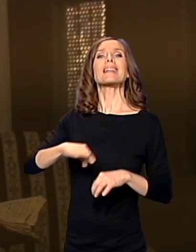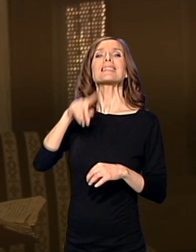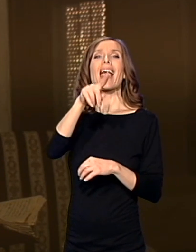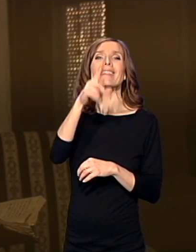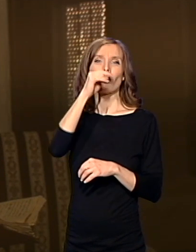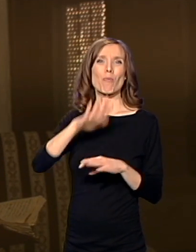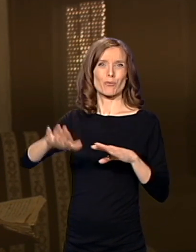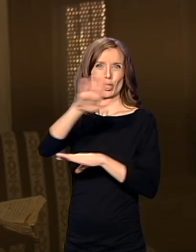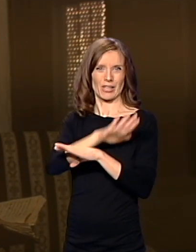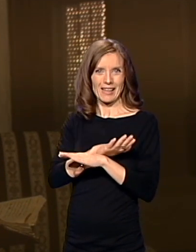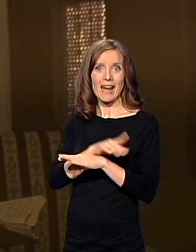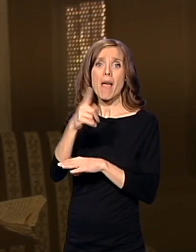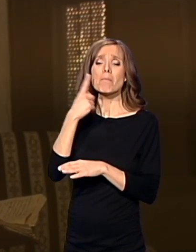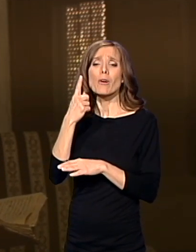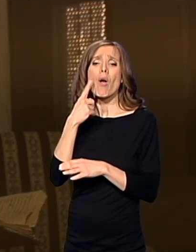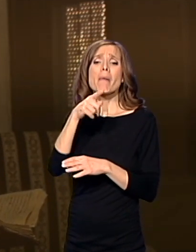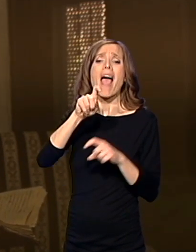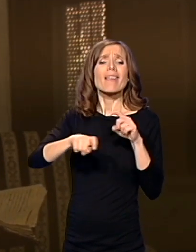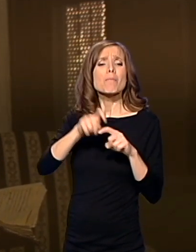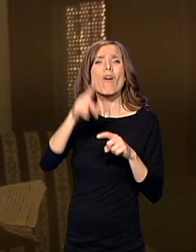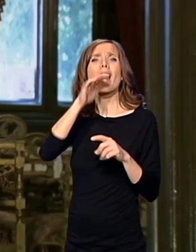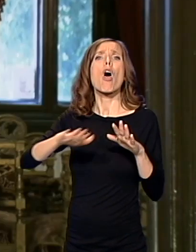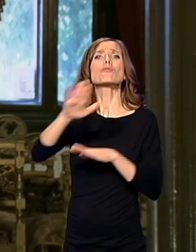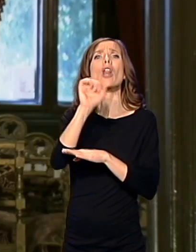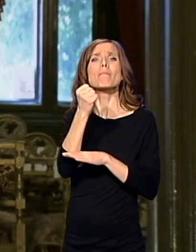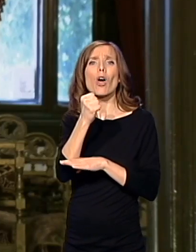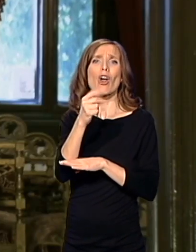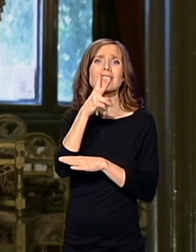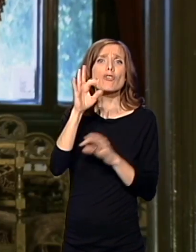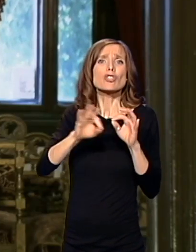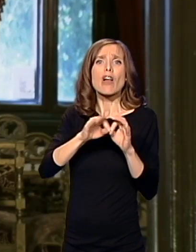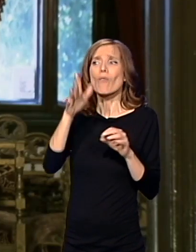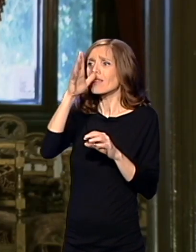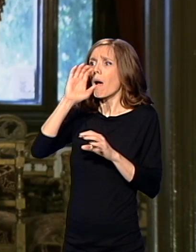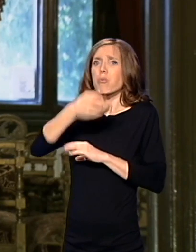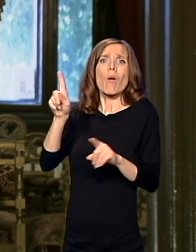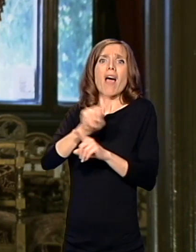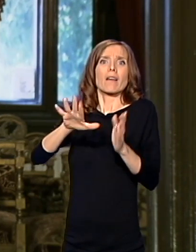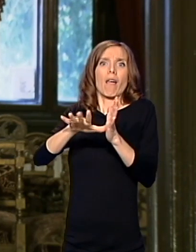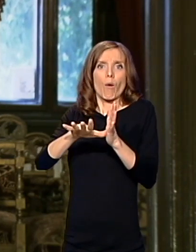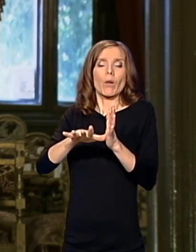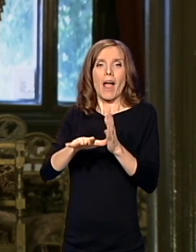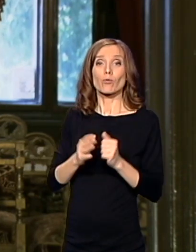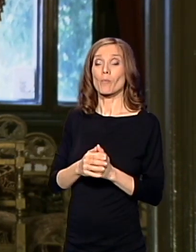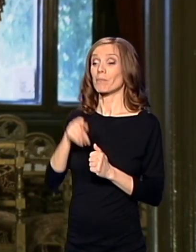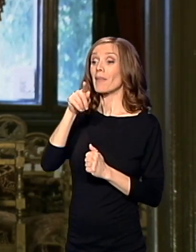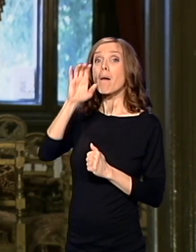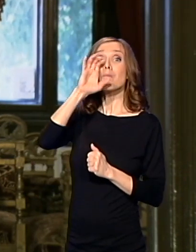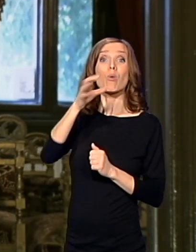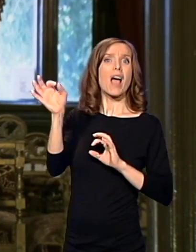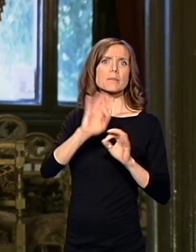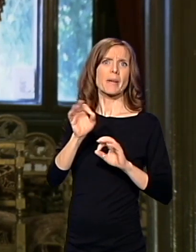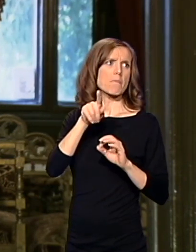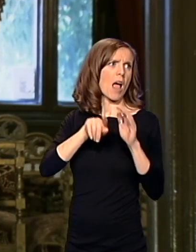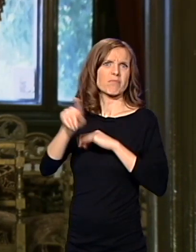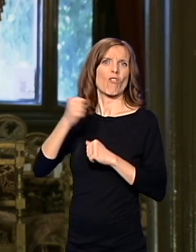bugari u povlačenju raznose. Pred samo oseljenje, zavrežuje to Mihajlo Dušmanić, kaže ukrali i